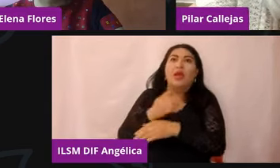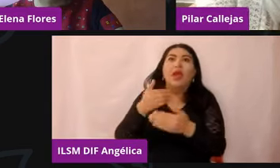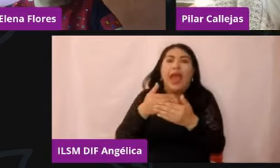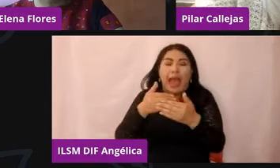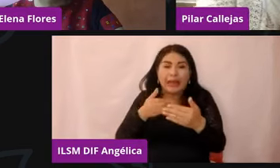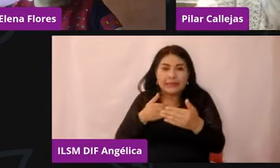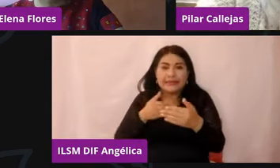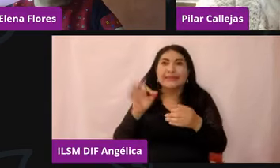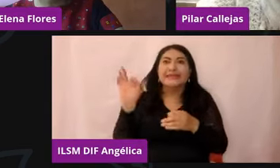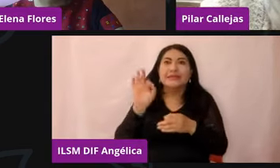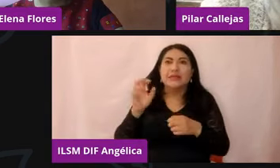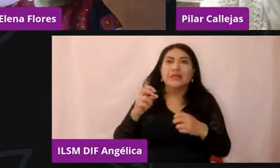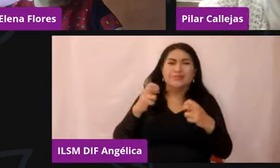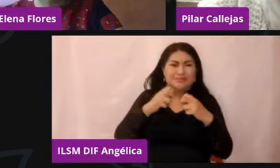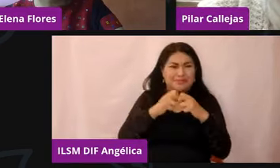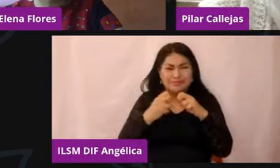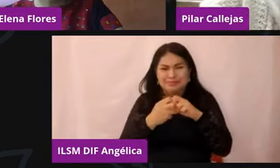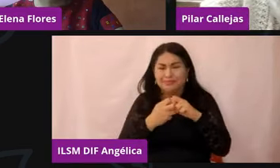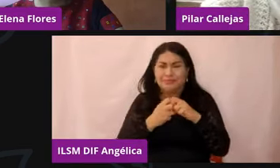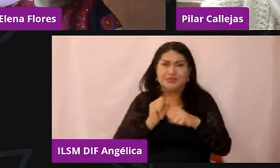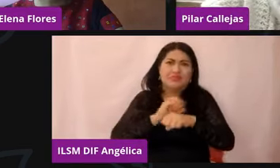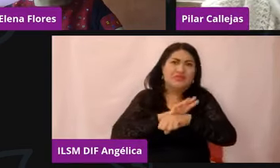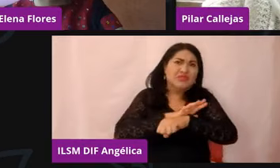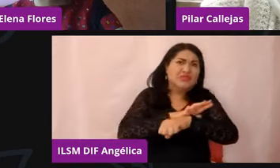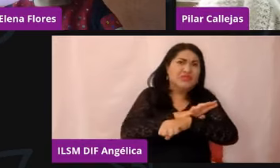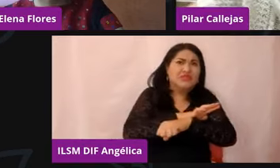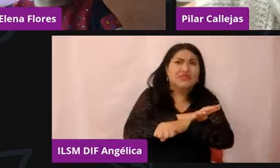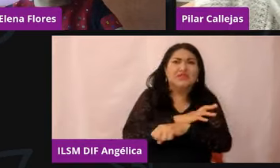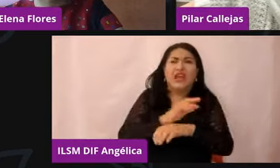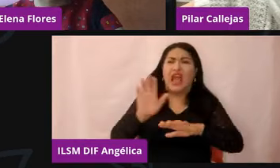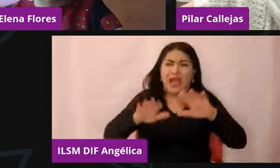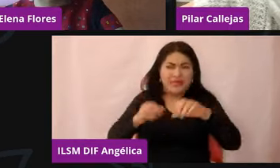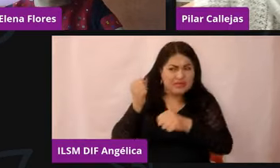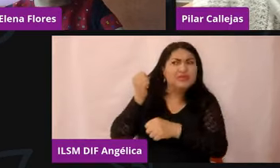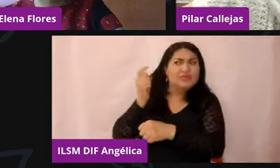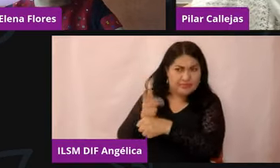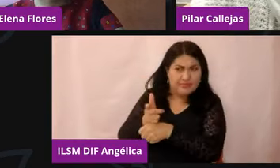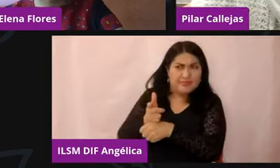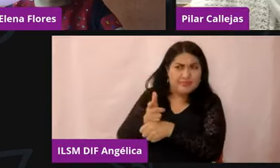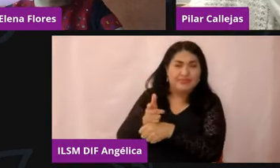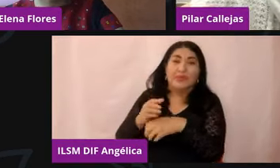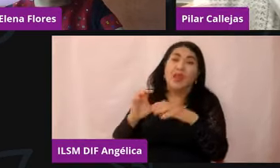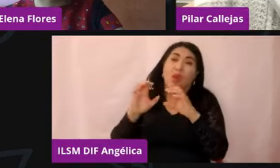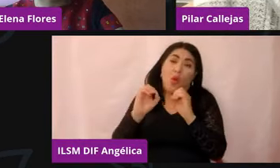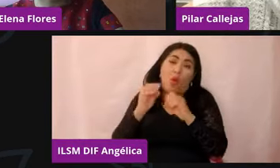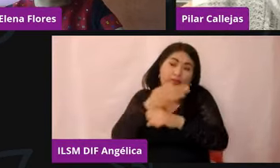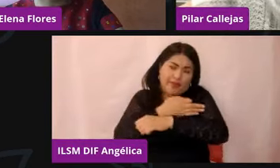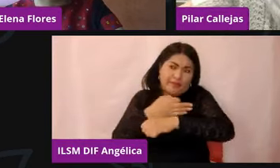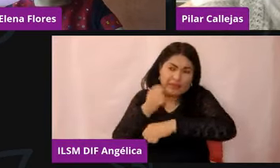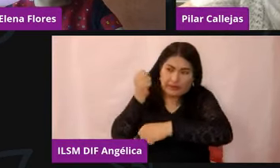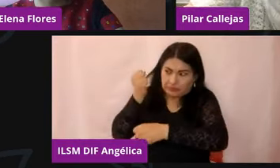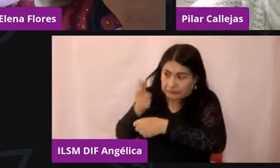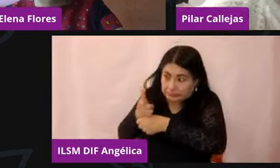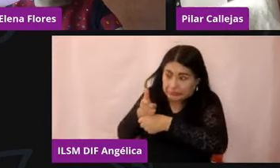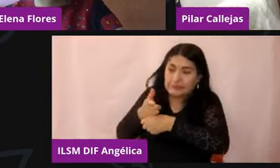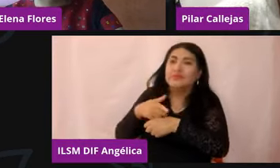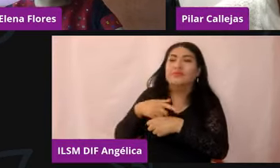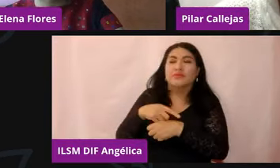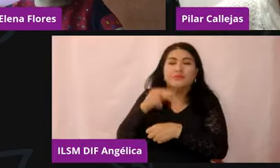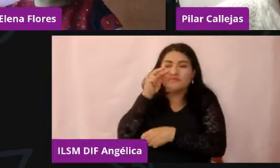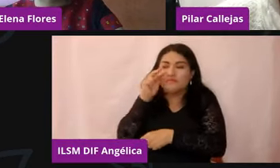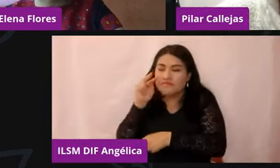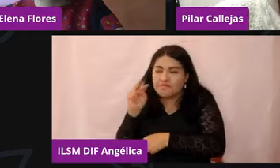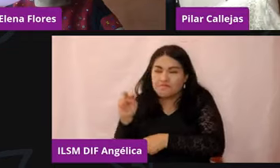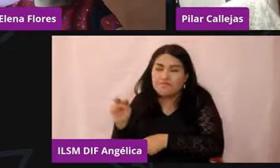a veces puede ser detectable, a veces por la familia, veces no, ahí depende de la capacidad de observación, pero sí pueden ser